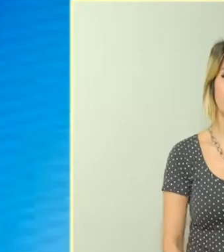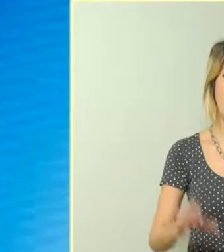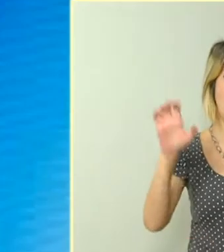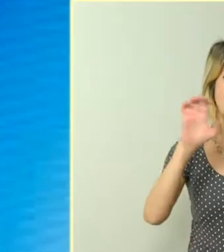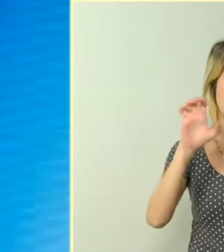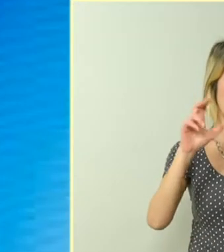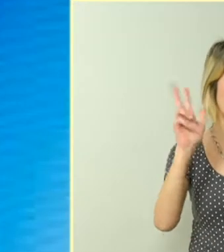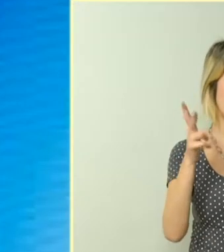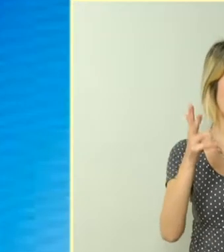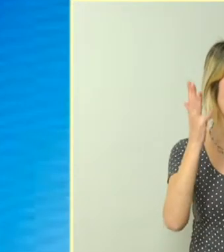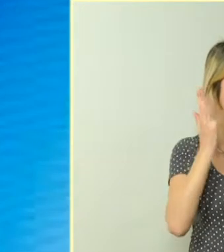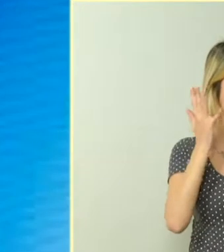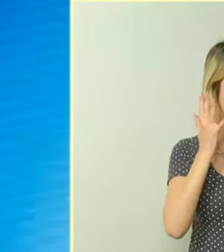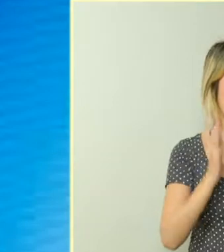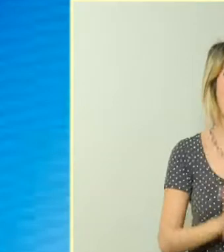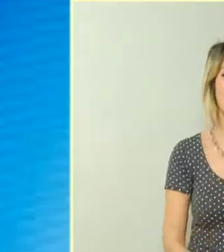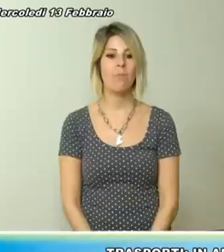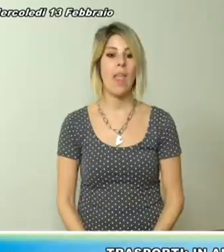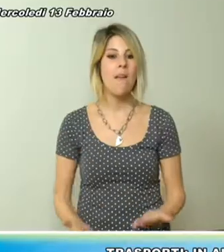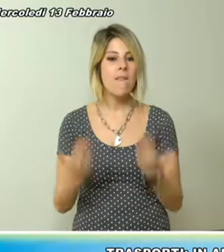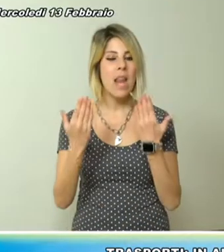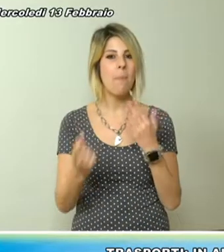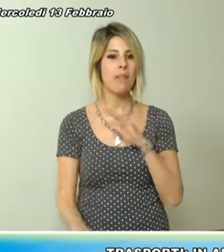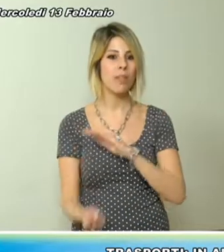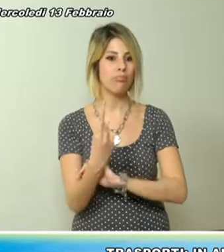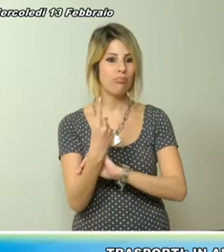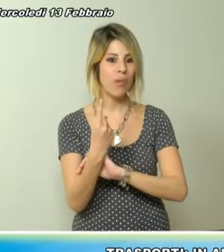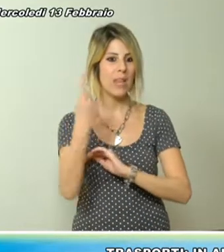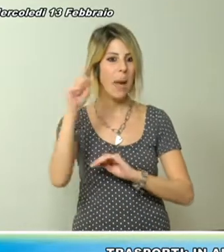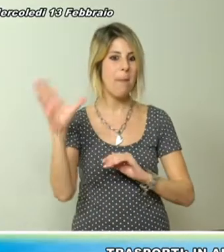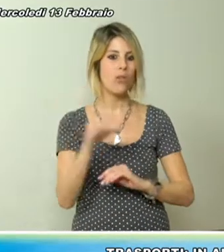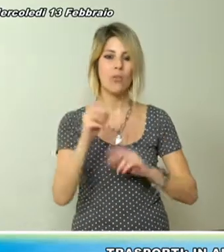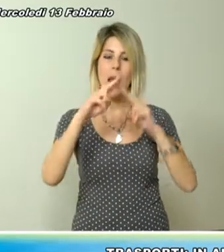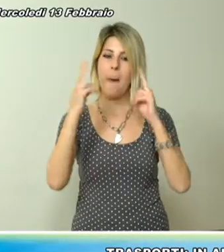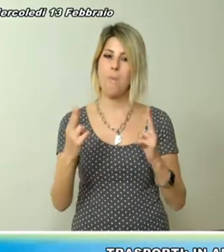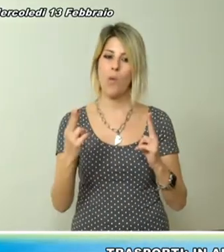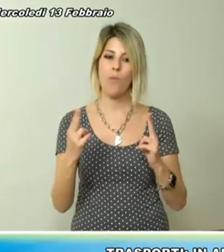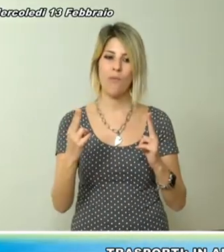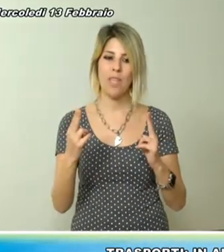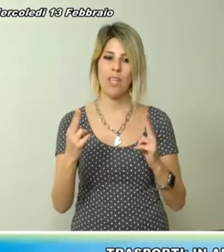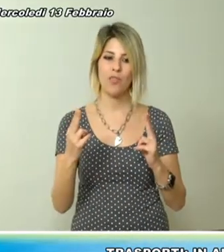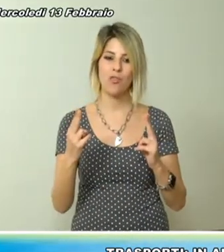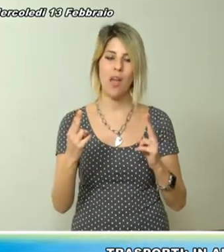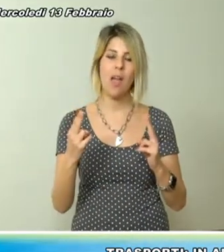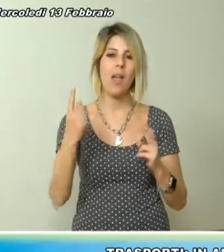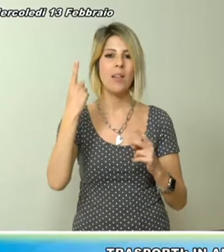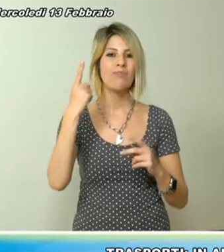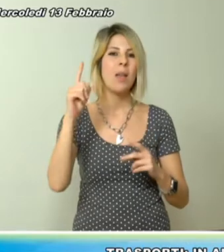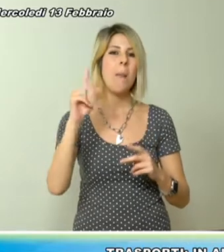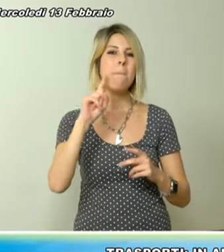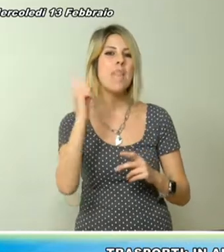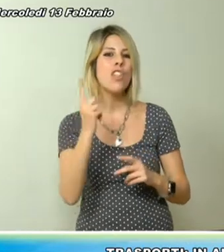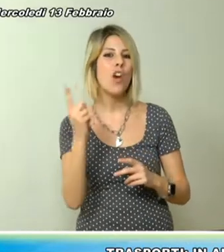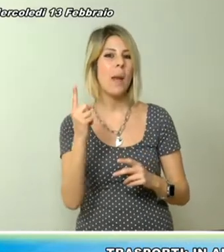Mercoledì 13 febbraio Finalmente una rilevante novità per l'intera provincia che potrebbe